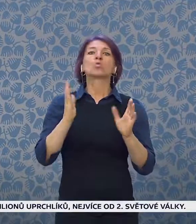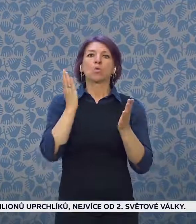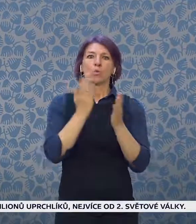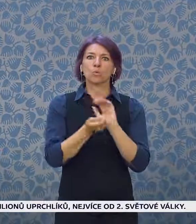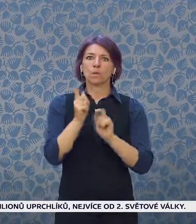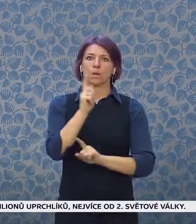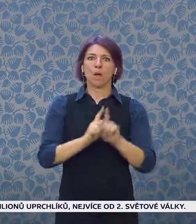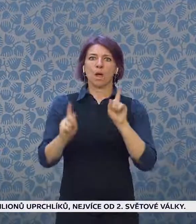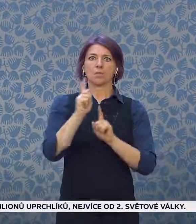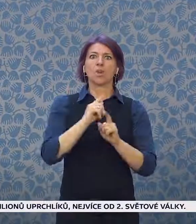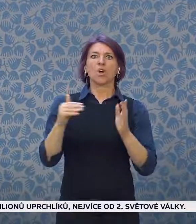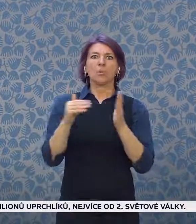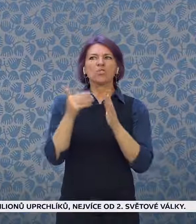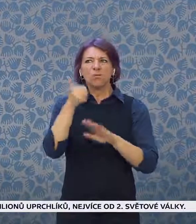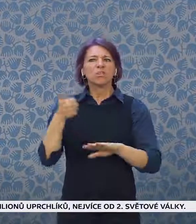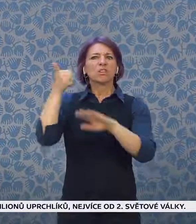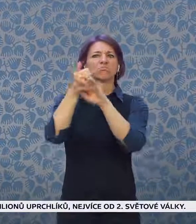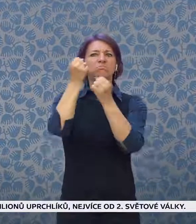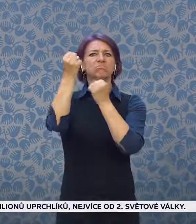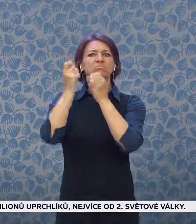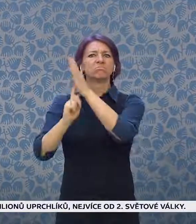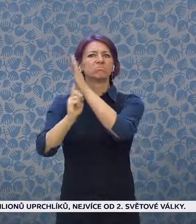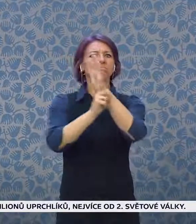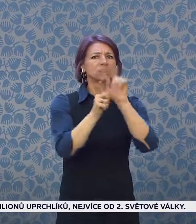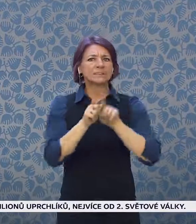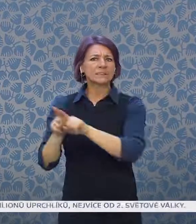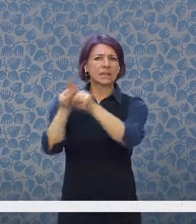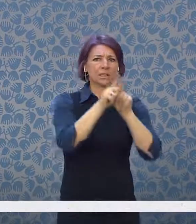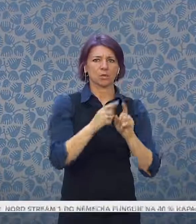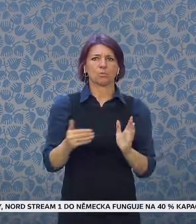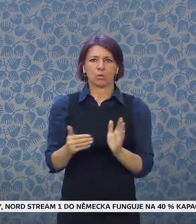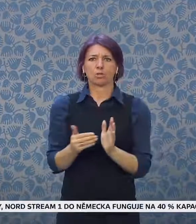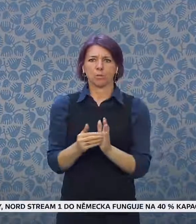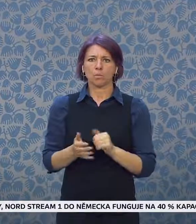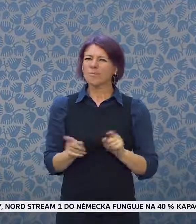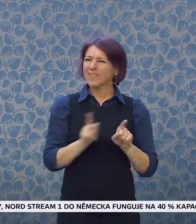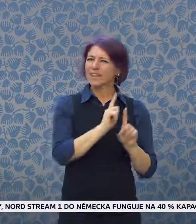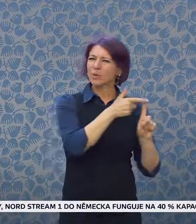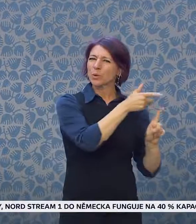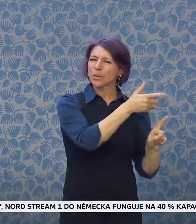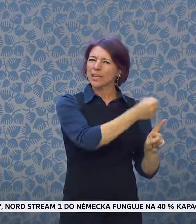bychom tak velkou ekonomickou podporu. Hovořil jste rovněž o inflaci.